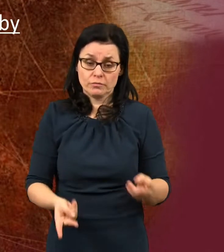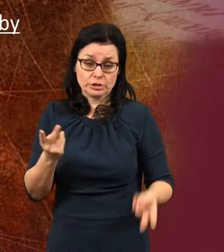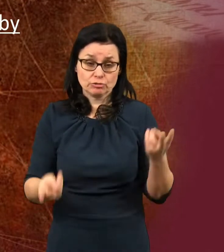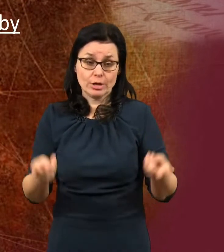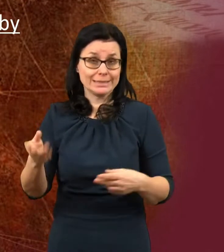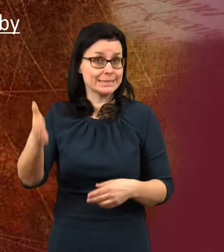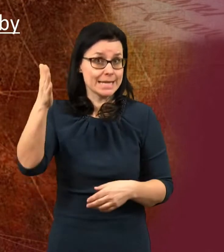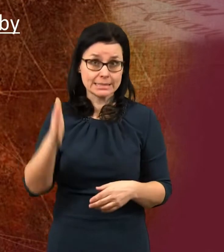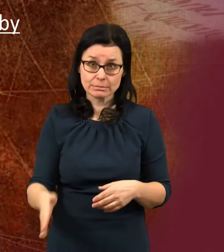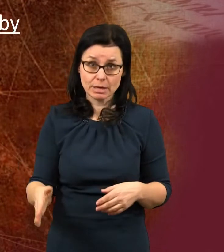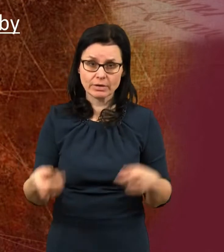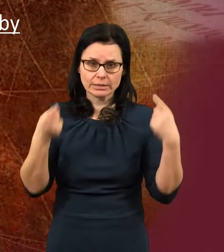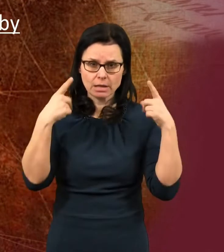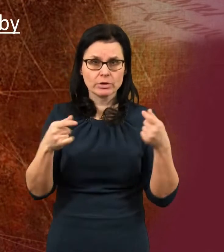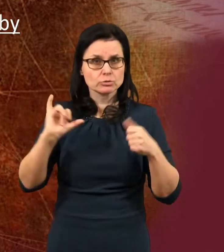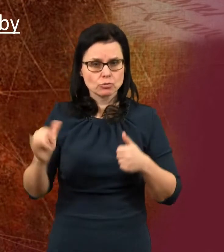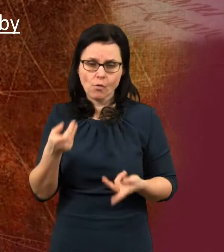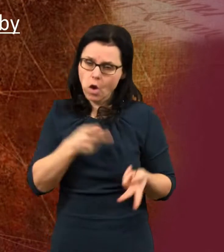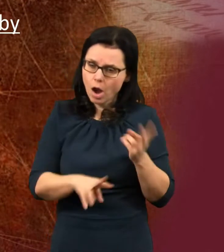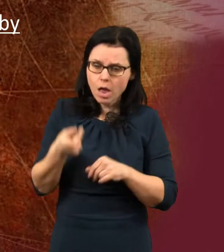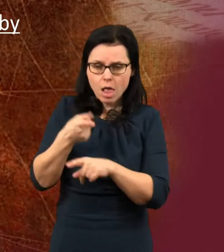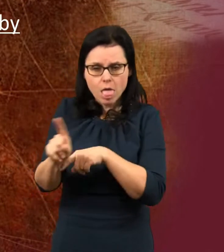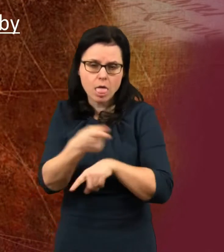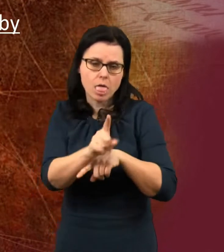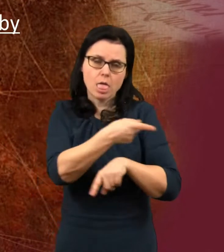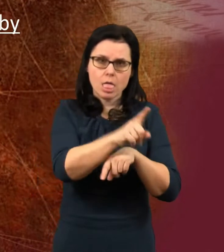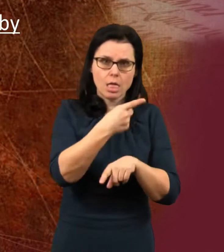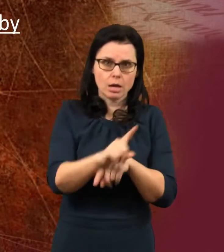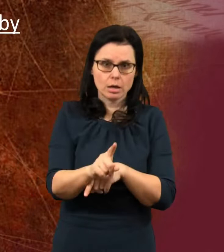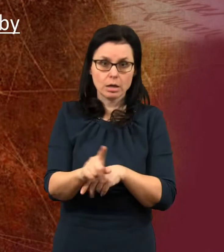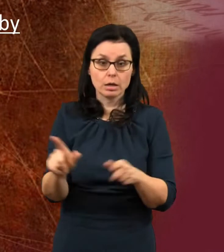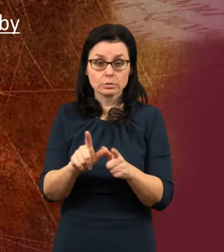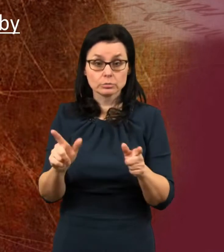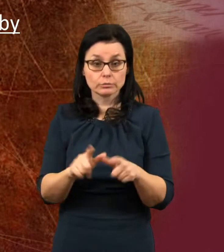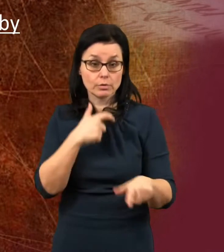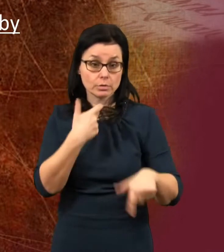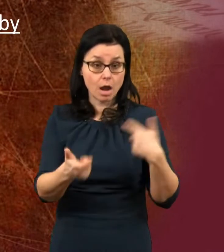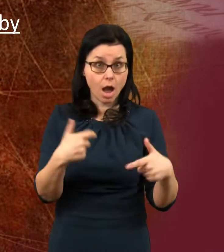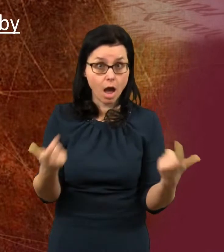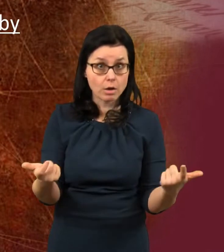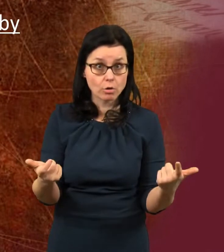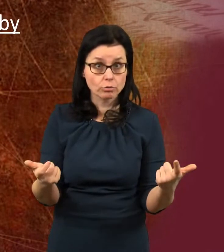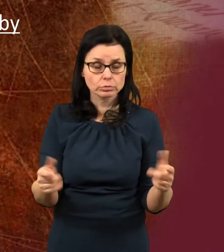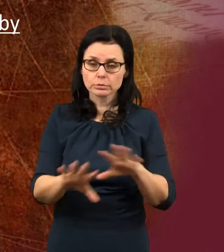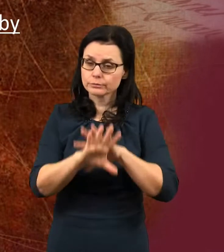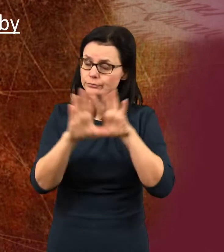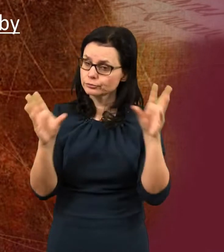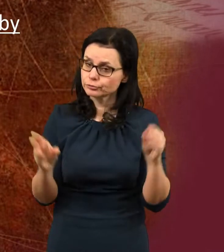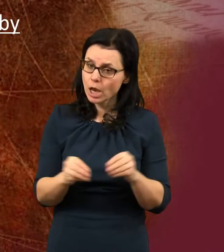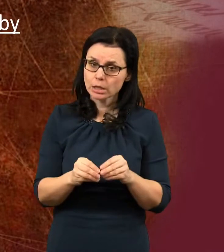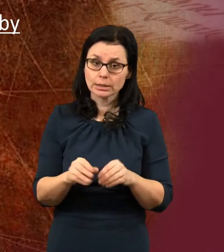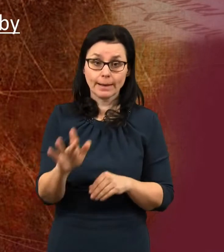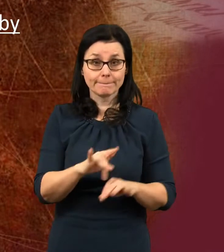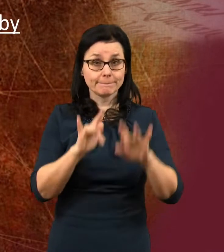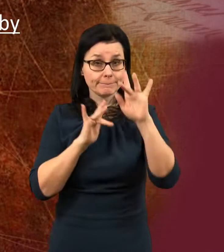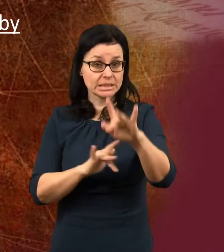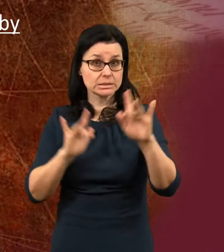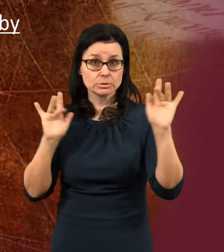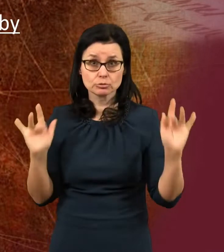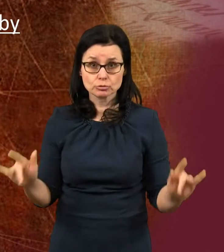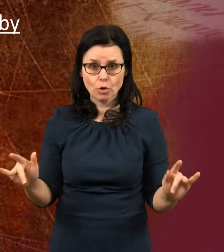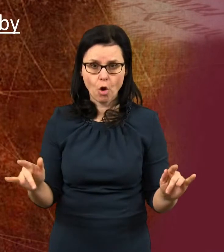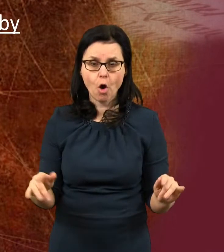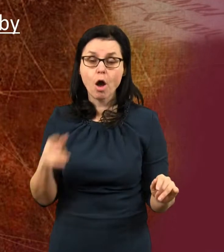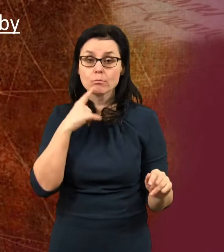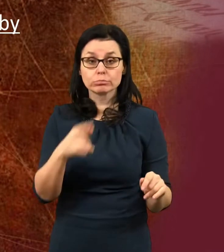klamat národy, které jsou na všech čtyřech stranách světa, Goga i Magoga a zhromáždí je k